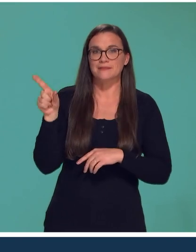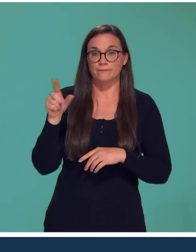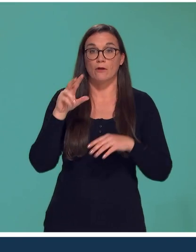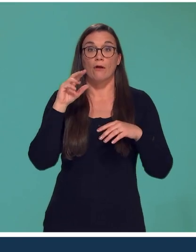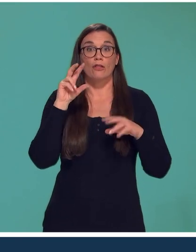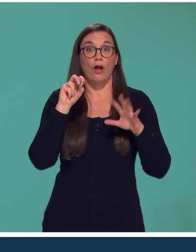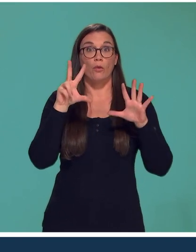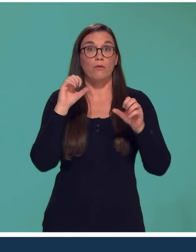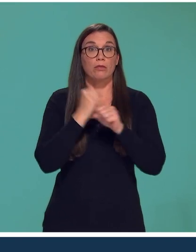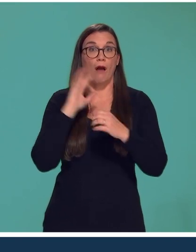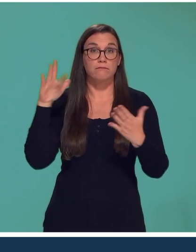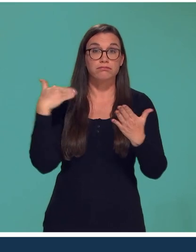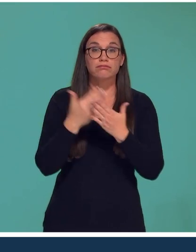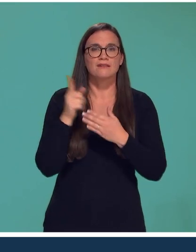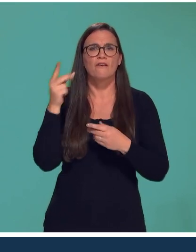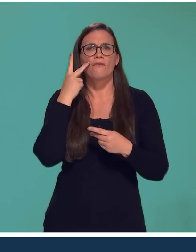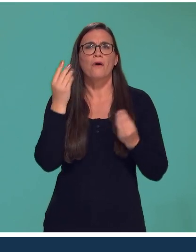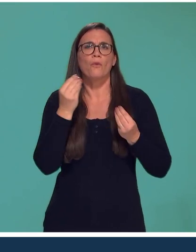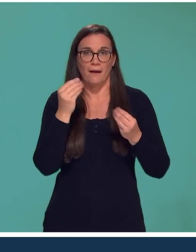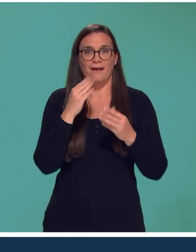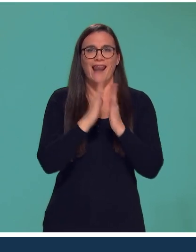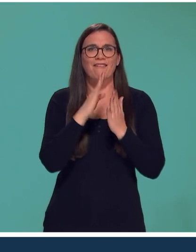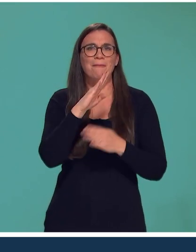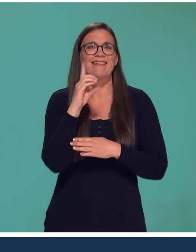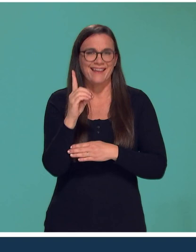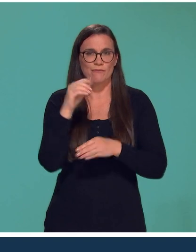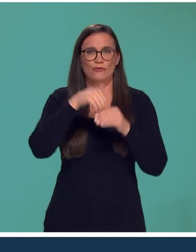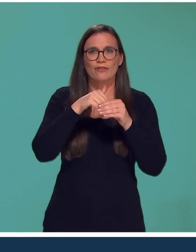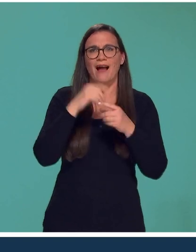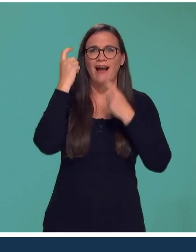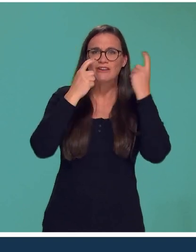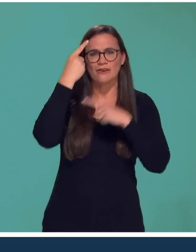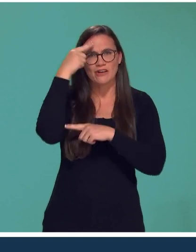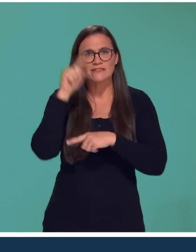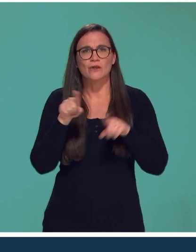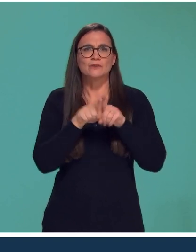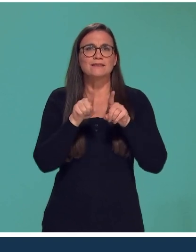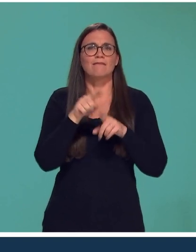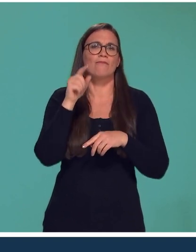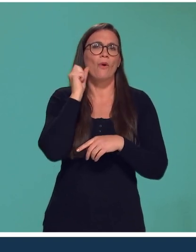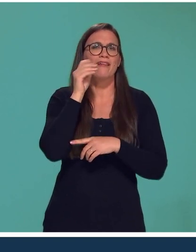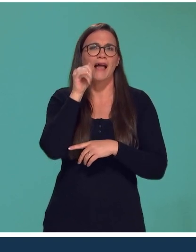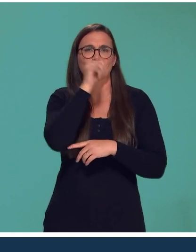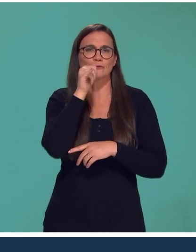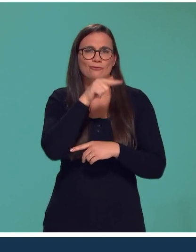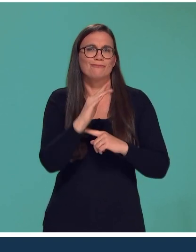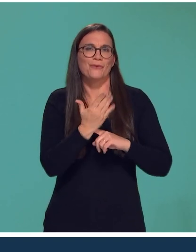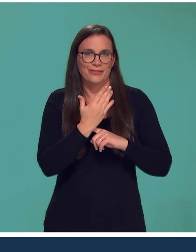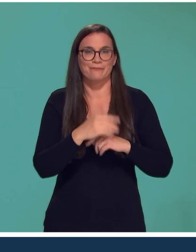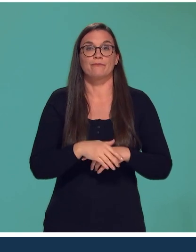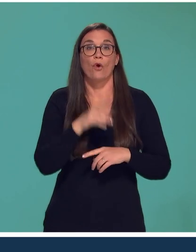ans, le chat confie en bande dessinée ses réflexions philosophiques et livre son regard sur l'absurdité du quotidien. Un humour